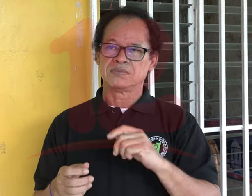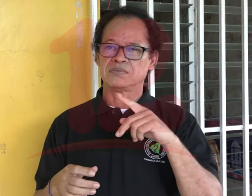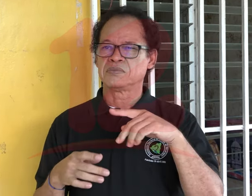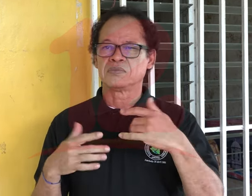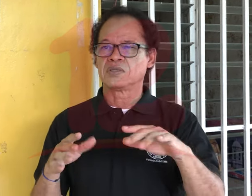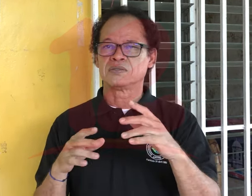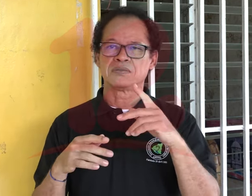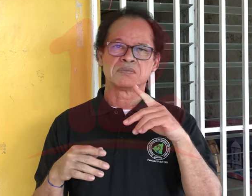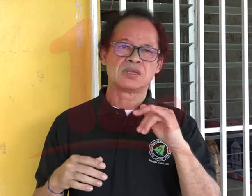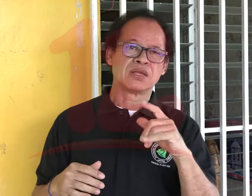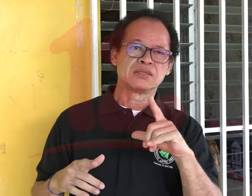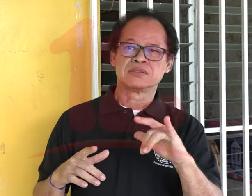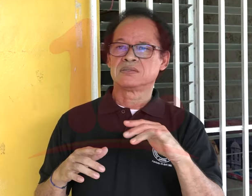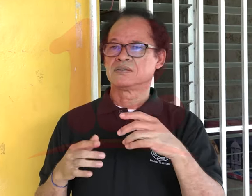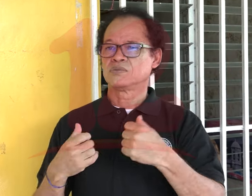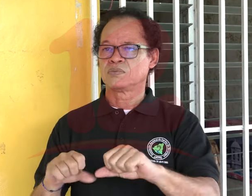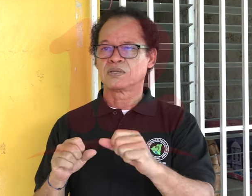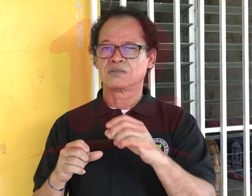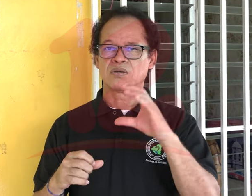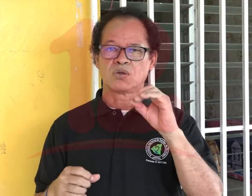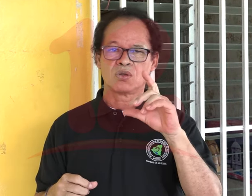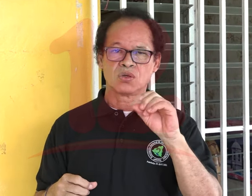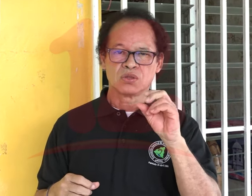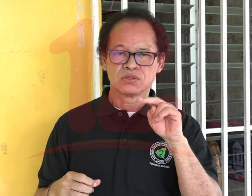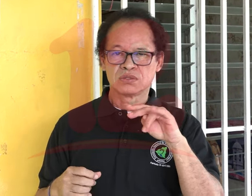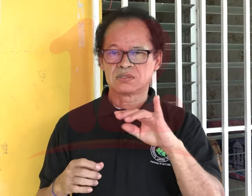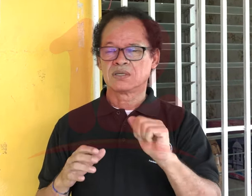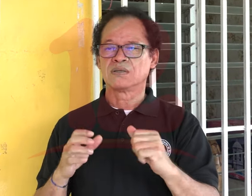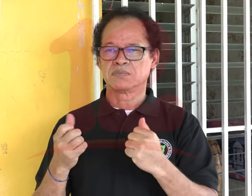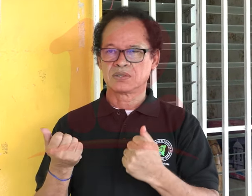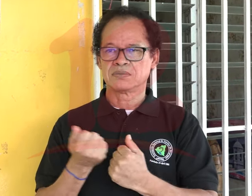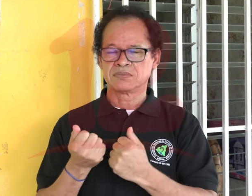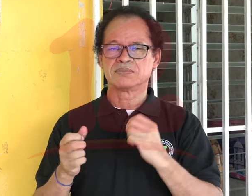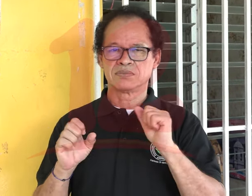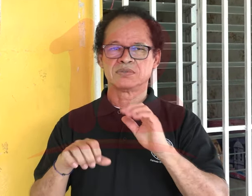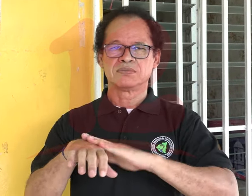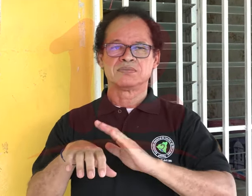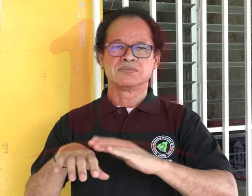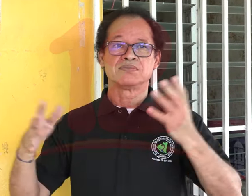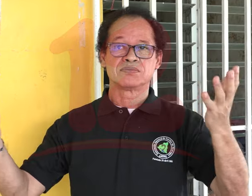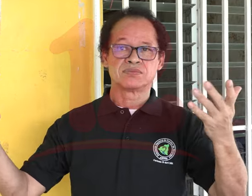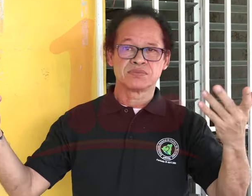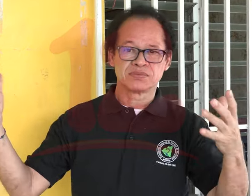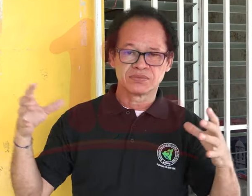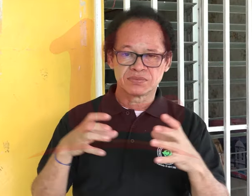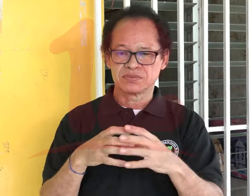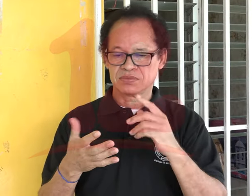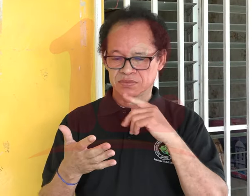supermercados, la línea de supermercados que ellos trabajan. Igual con otra línea de supermercados que son los Super Express